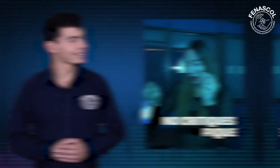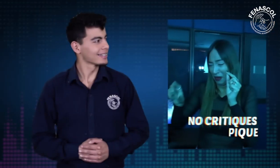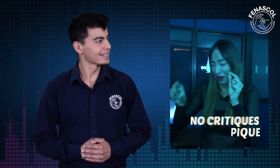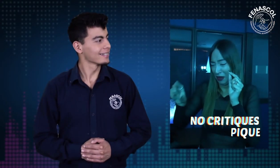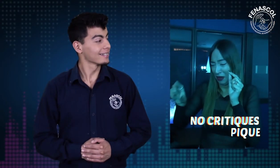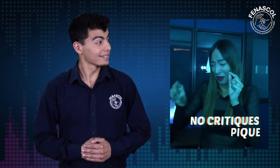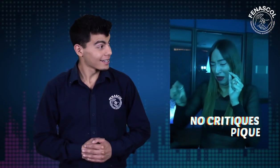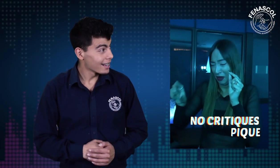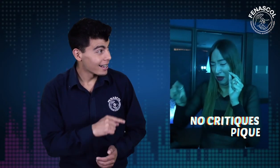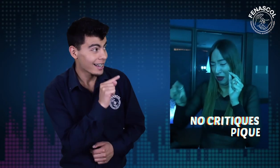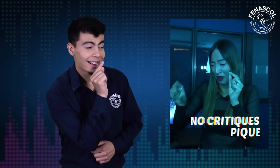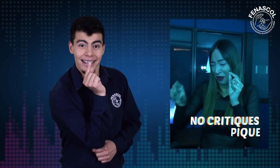e incidimos.